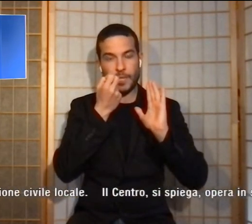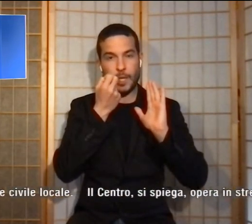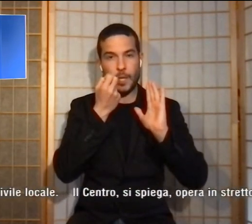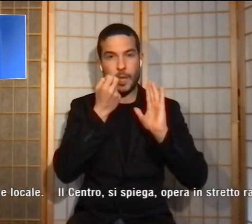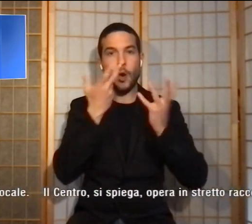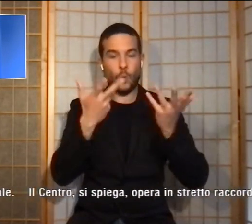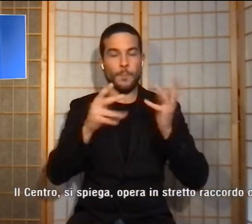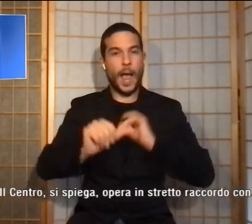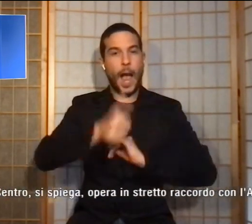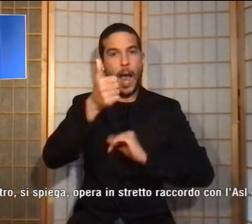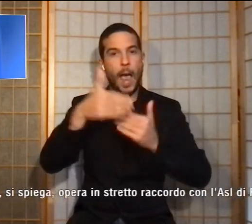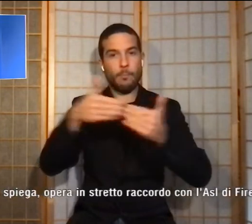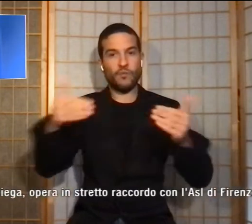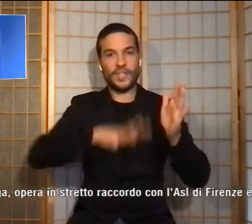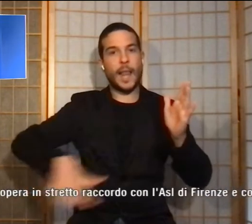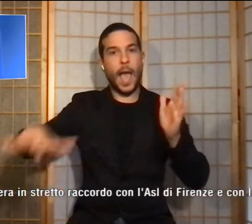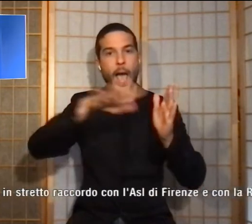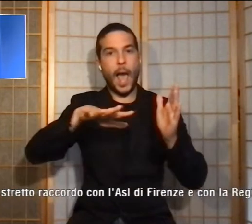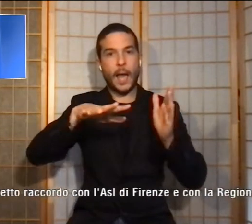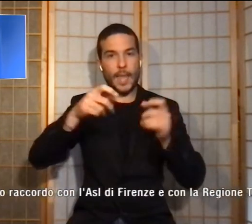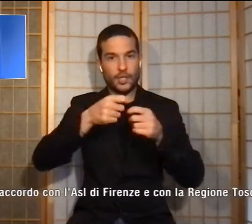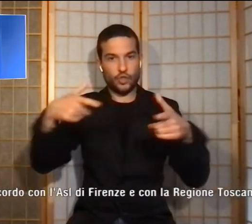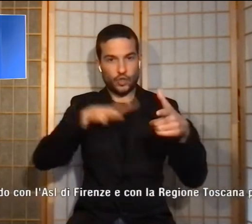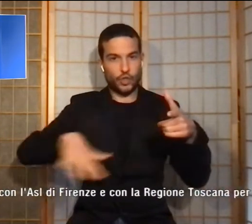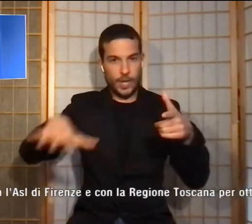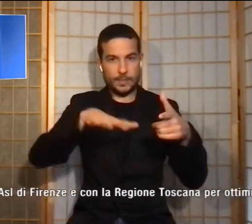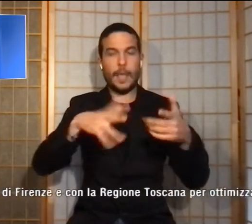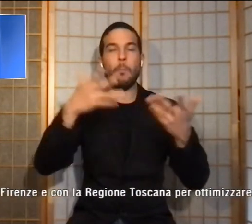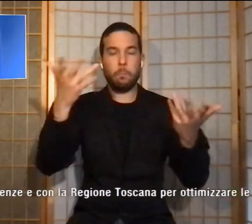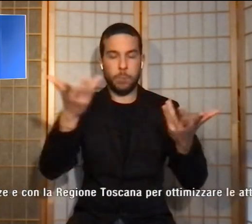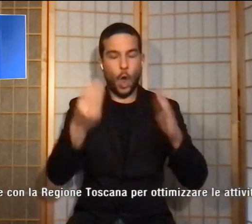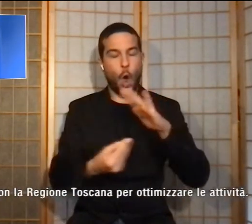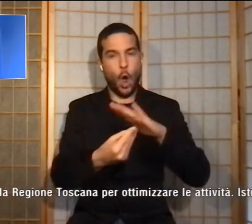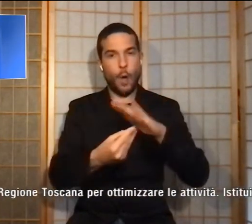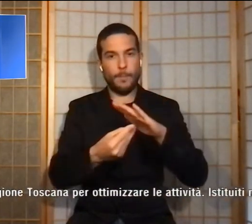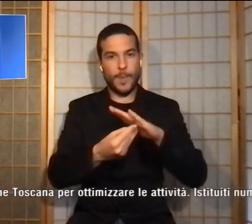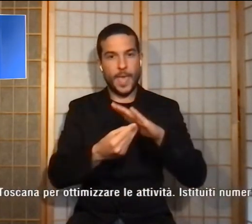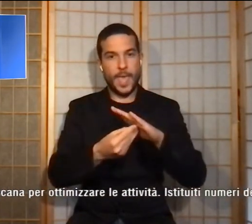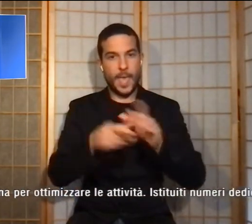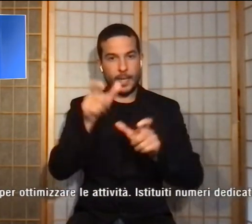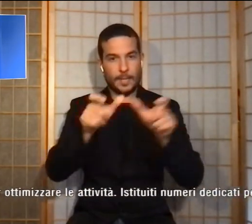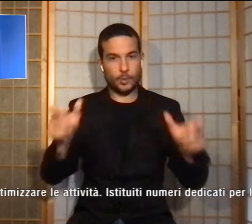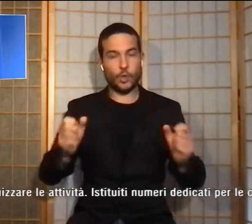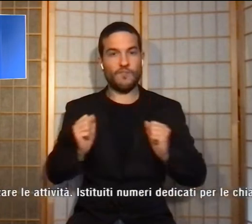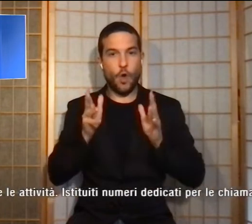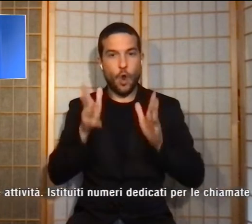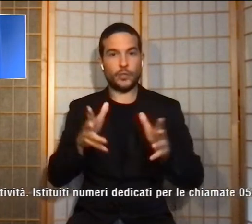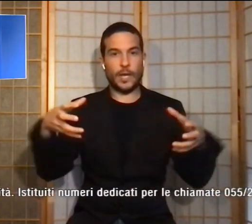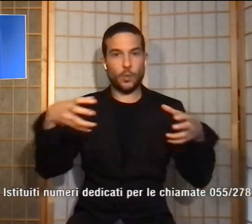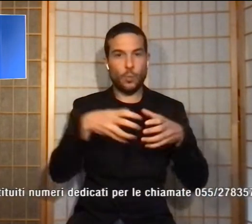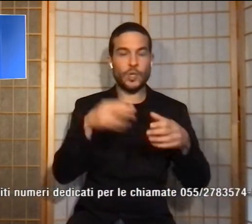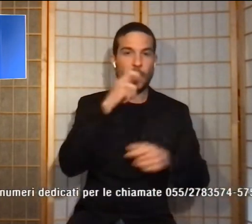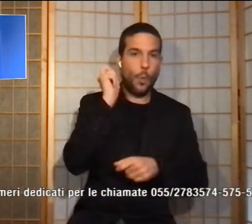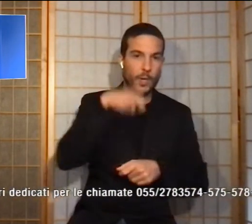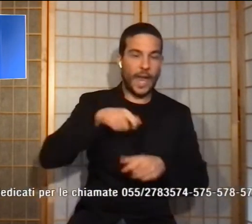'area metropolitana e gli operatori volontari della Comunità Ucraina e della Protezione Civile.